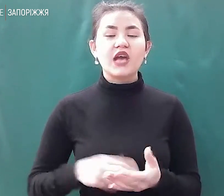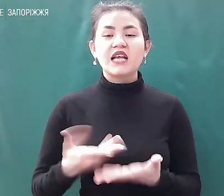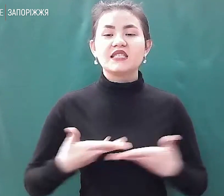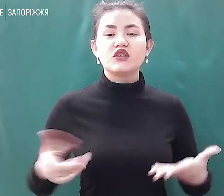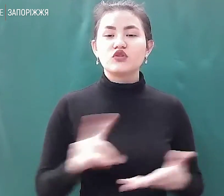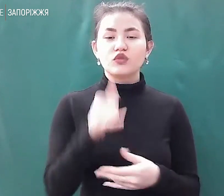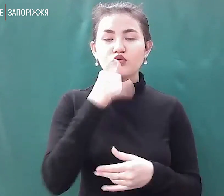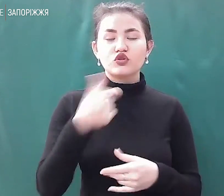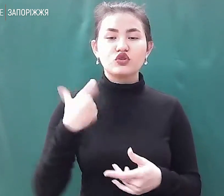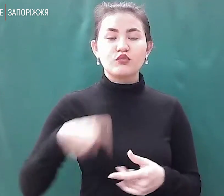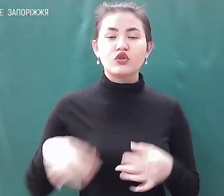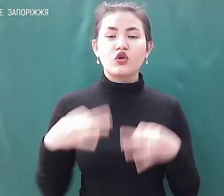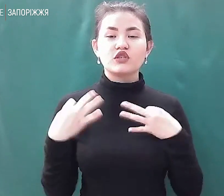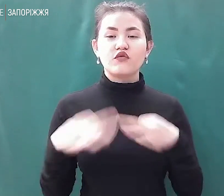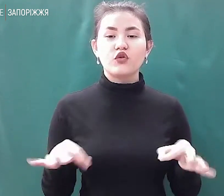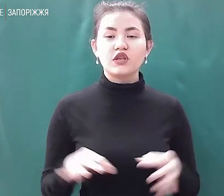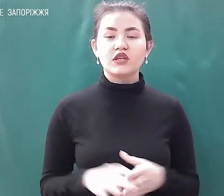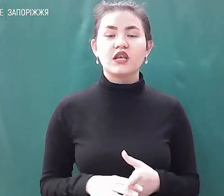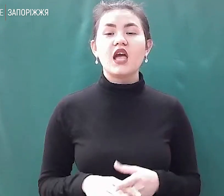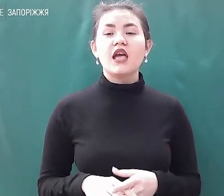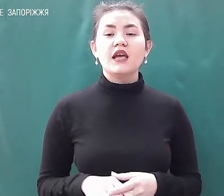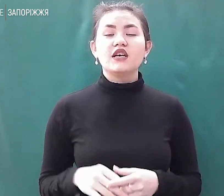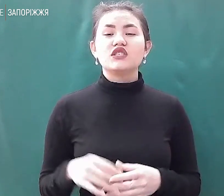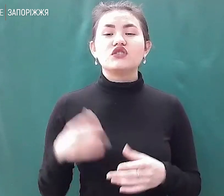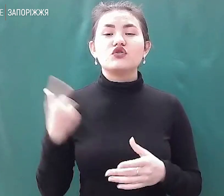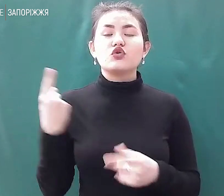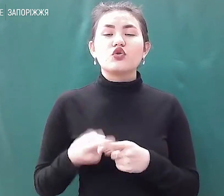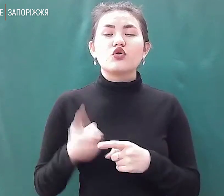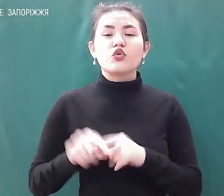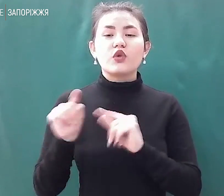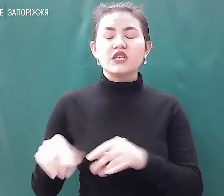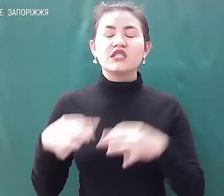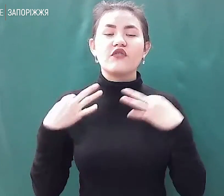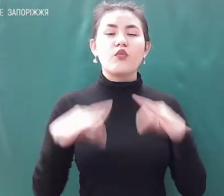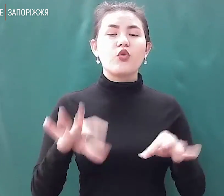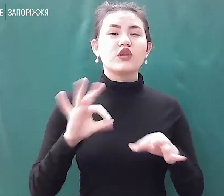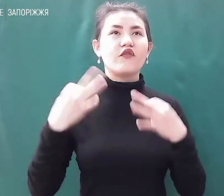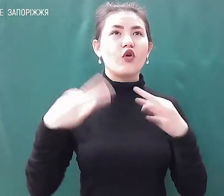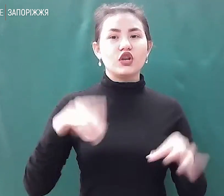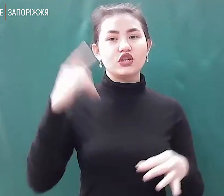тої свободи і тої вольності в думках, яку можемо дозволити ми собі.